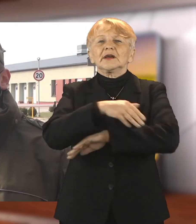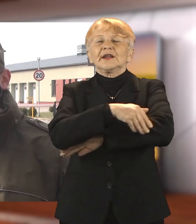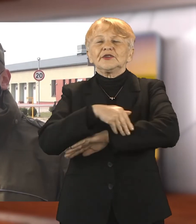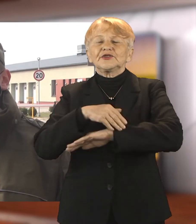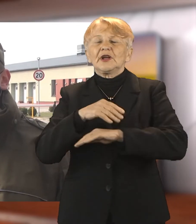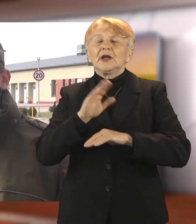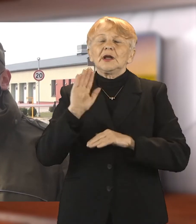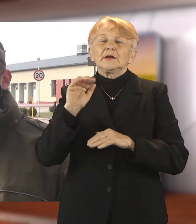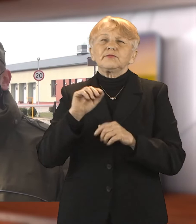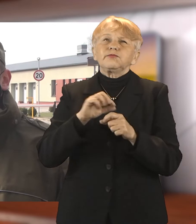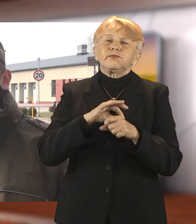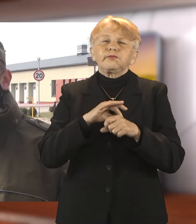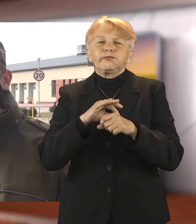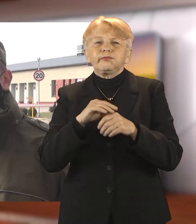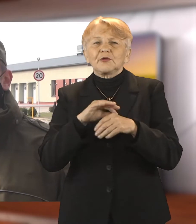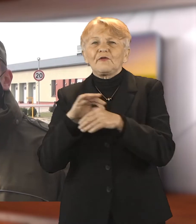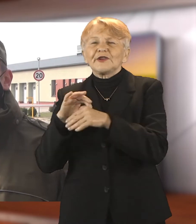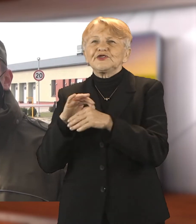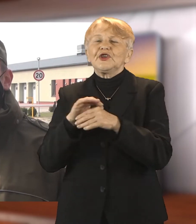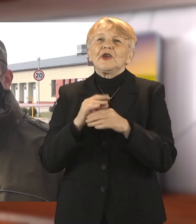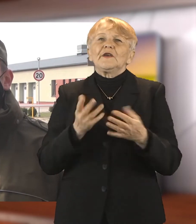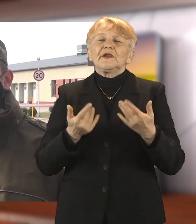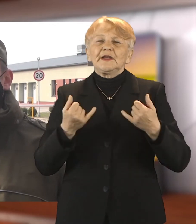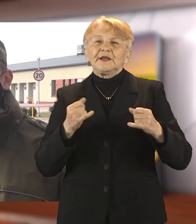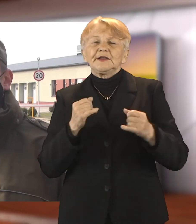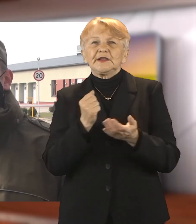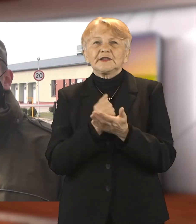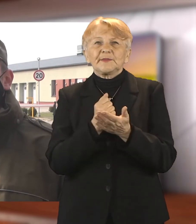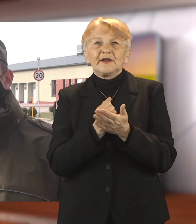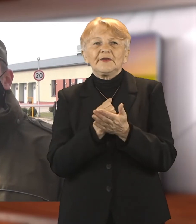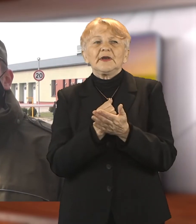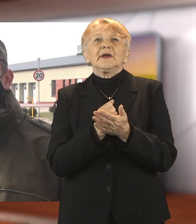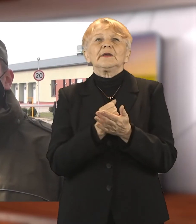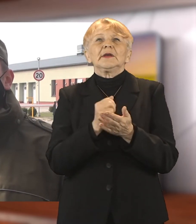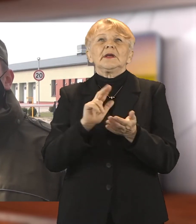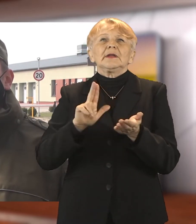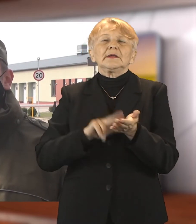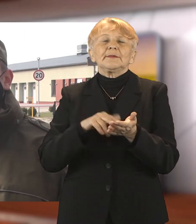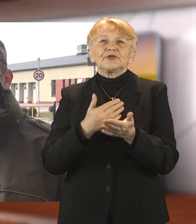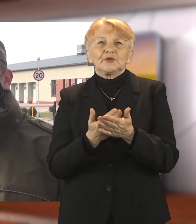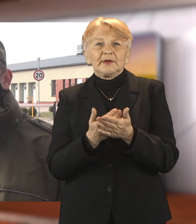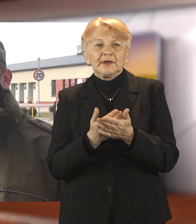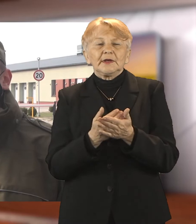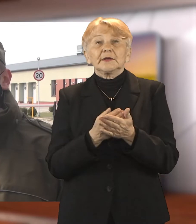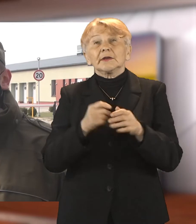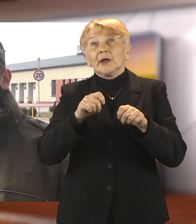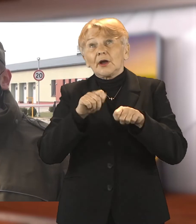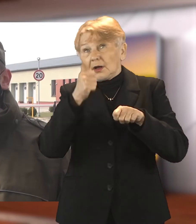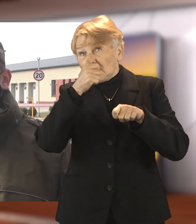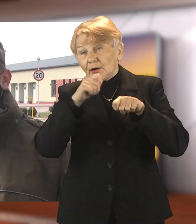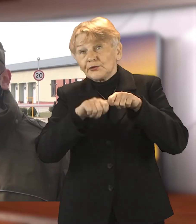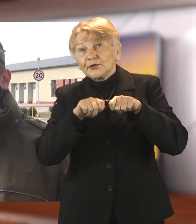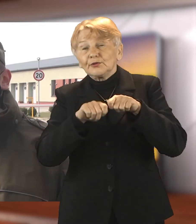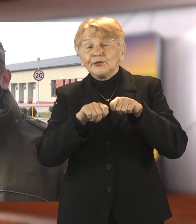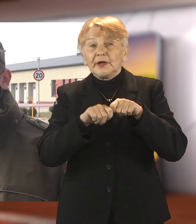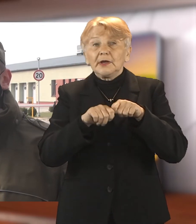Śląski Oddział Straży Granicznej w rejonie swojej służbowej odpowiedzialności zabezpiecza posterunki stacjonarne.